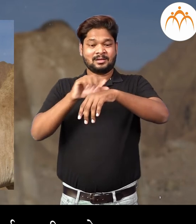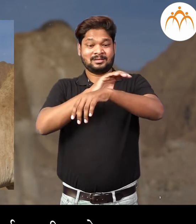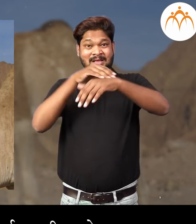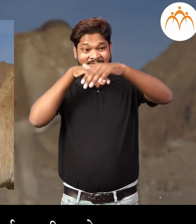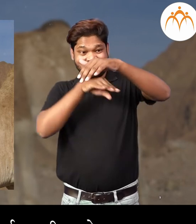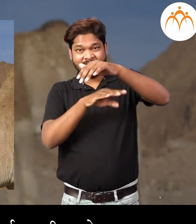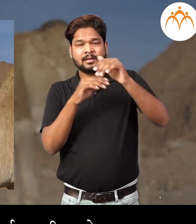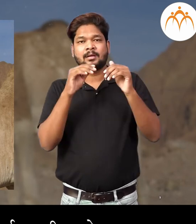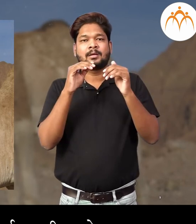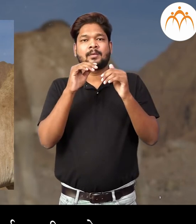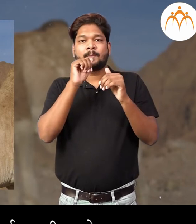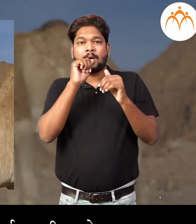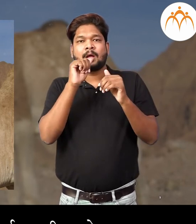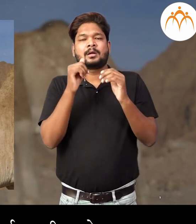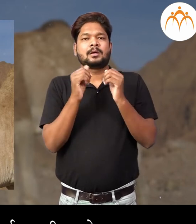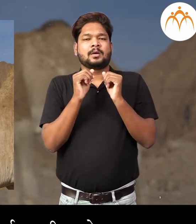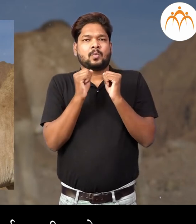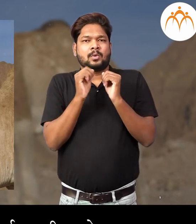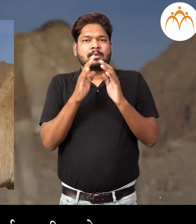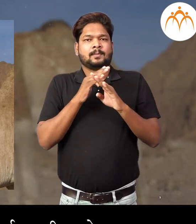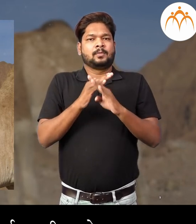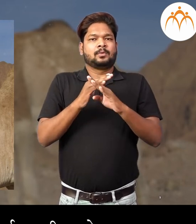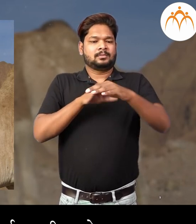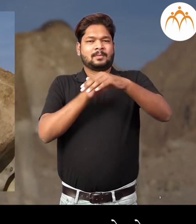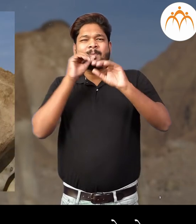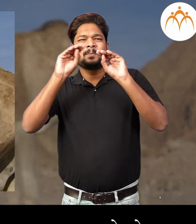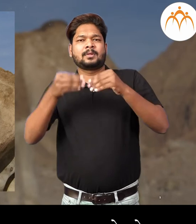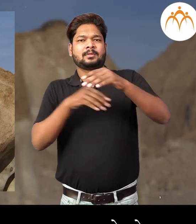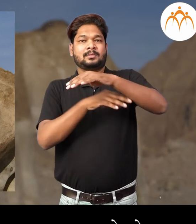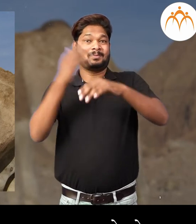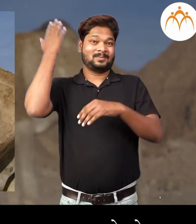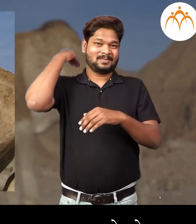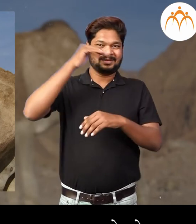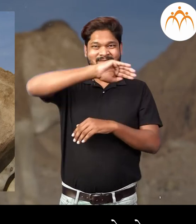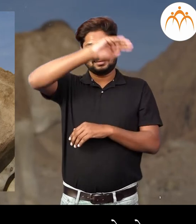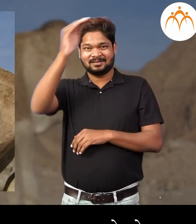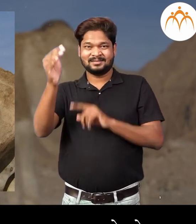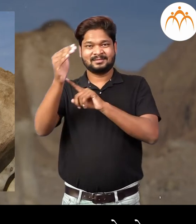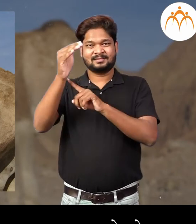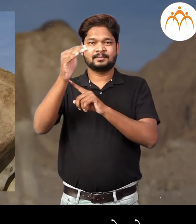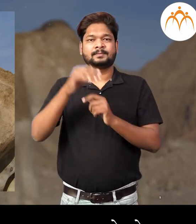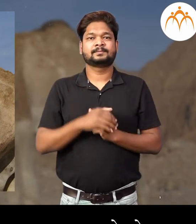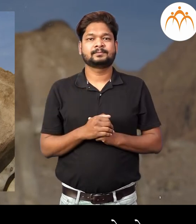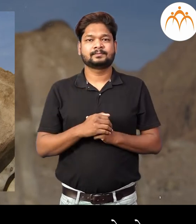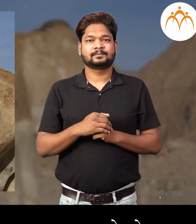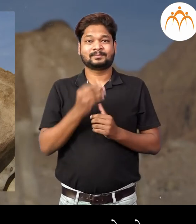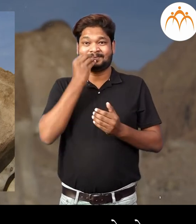शरीराथील पाण्याचे उत्सर्जन कमी करने वशिंडा सारखा मानेवरील गोल भाग